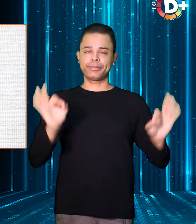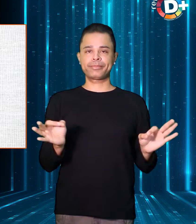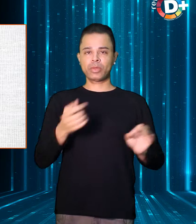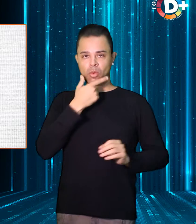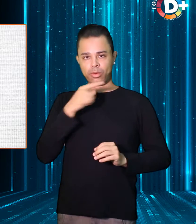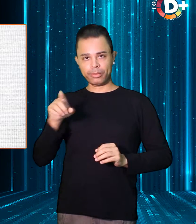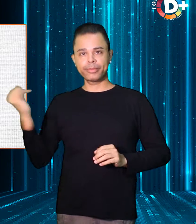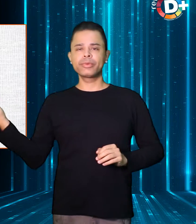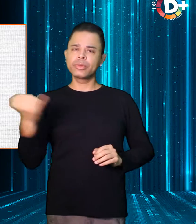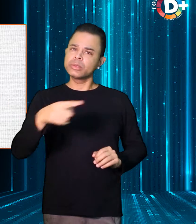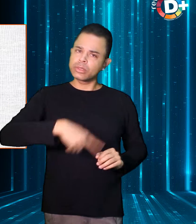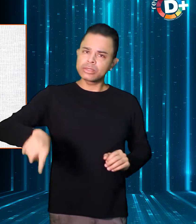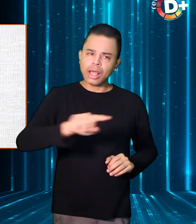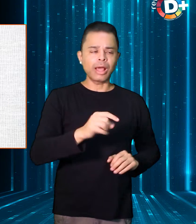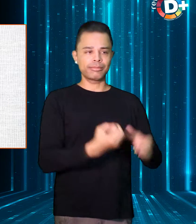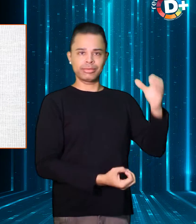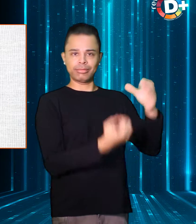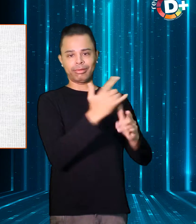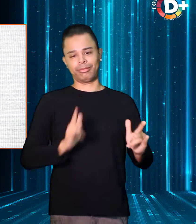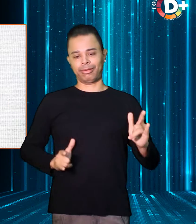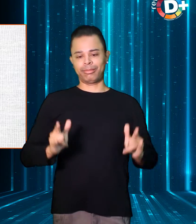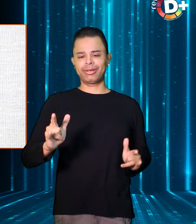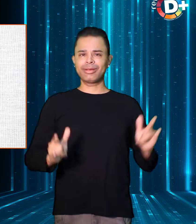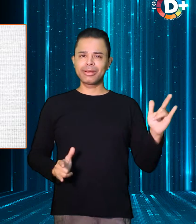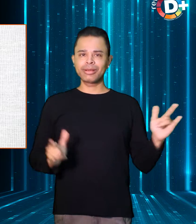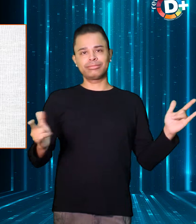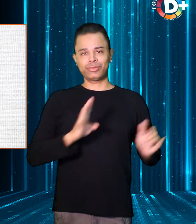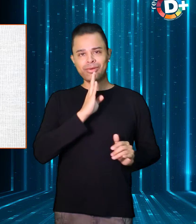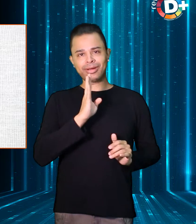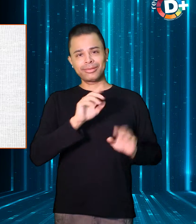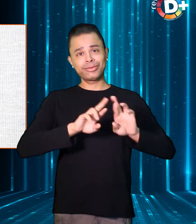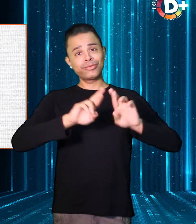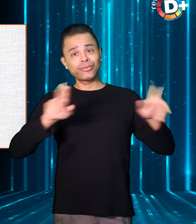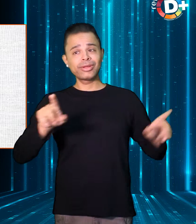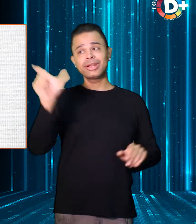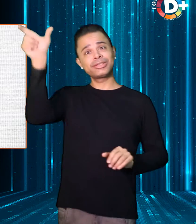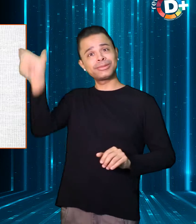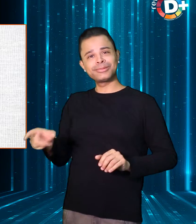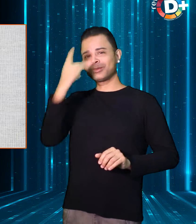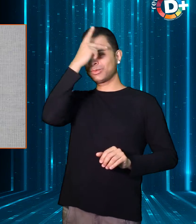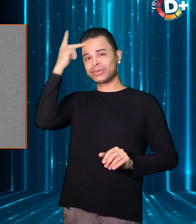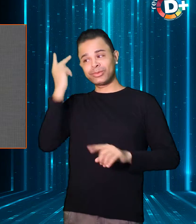mas só eles sabem como cuidar de crianças, ele afirma. O androide